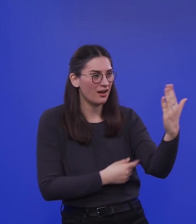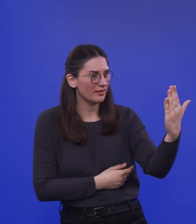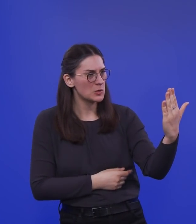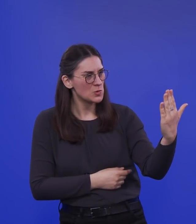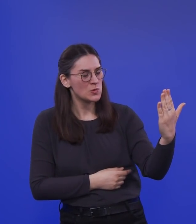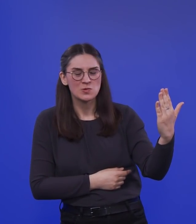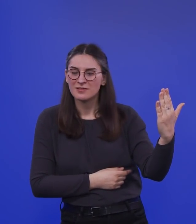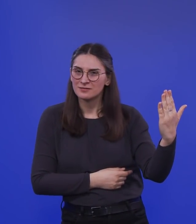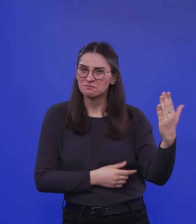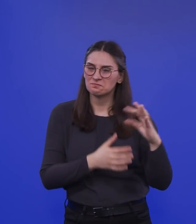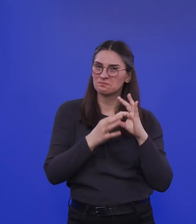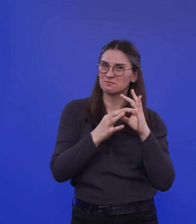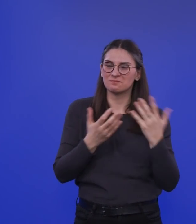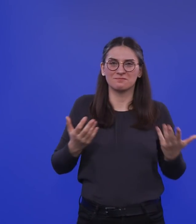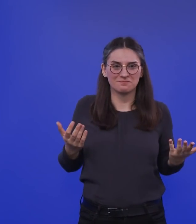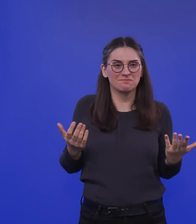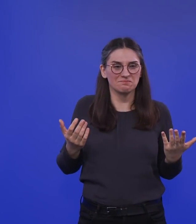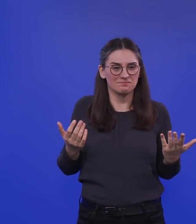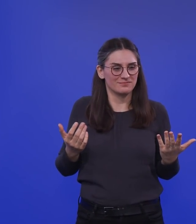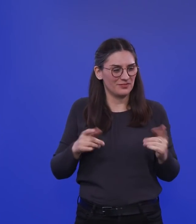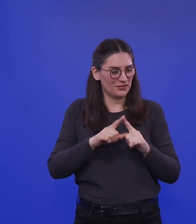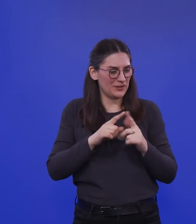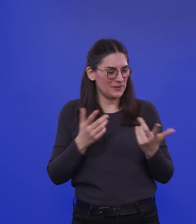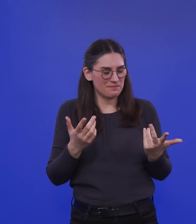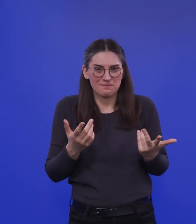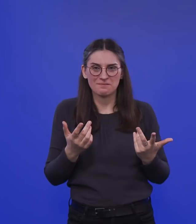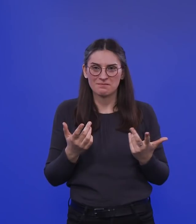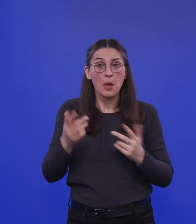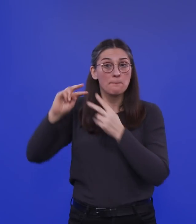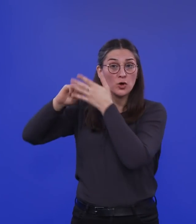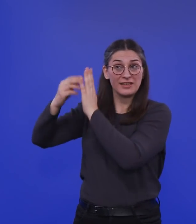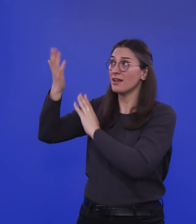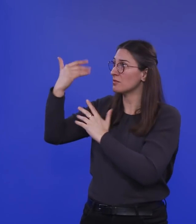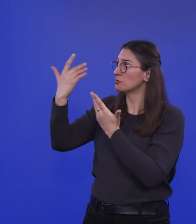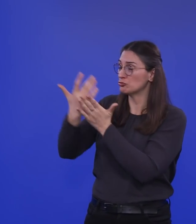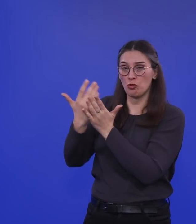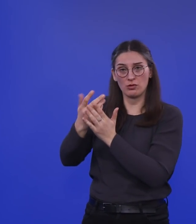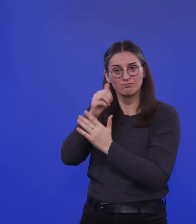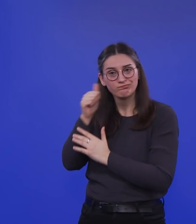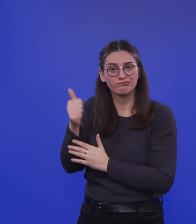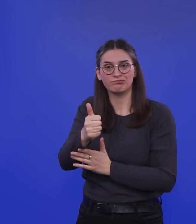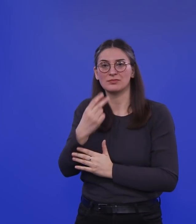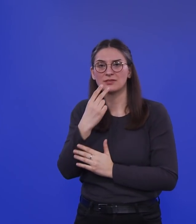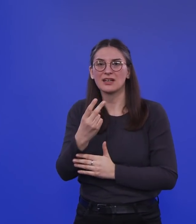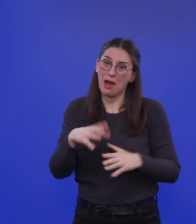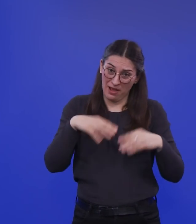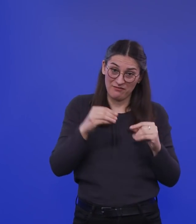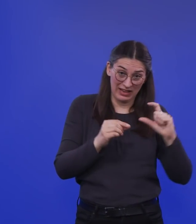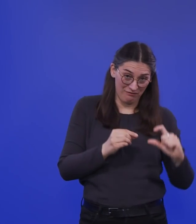sagen, das ist eigentlich im Prinzip so, wie das auch von der Politik immer kommuniziert wurde. Am Anfang ist es wenig. Und